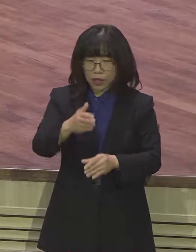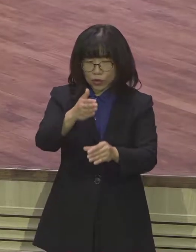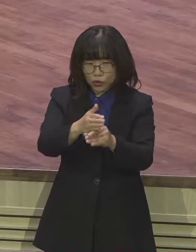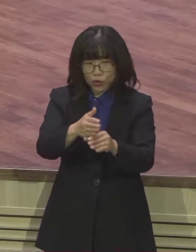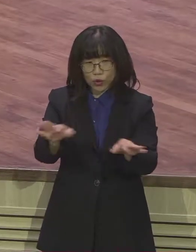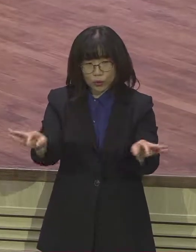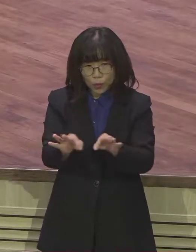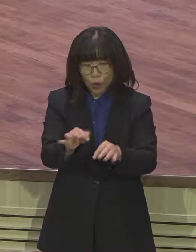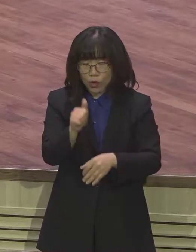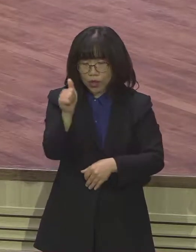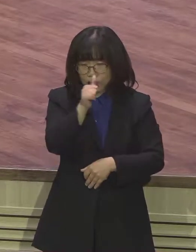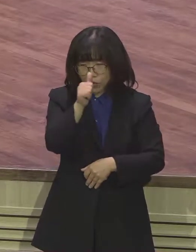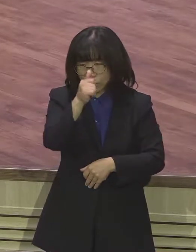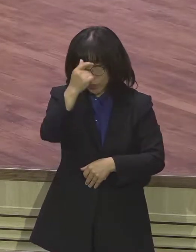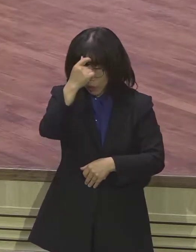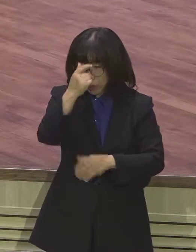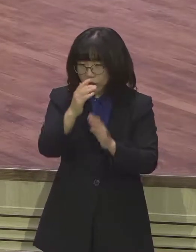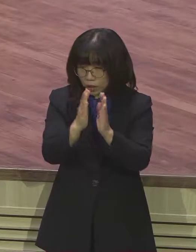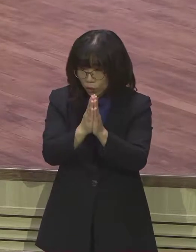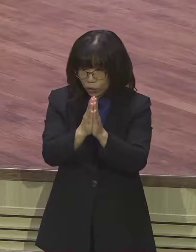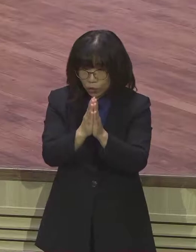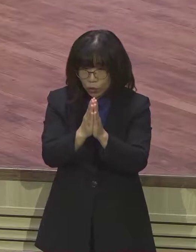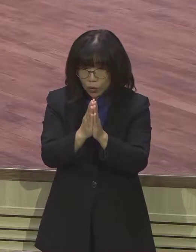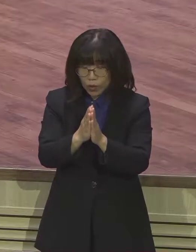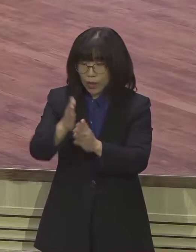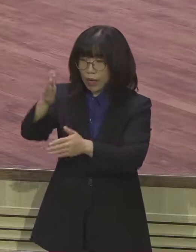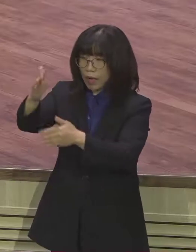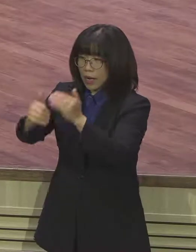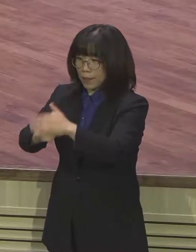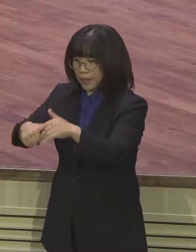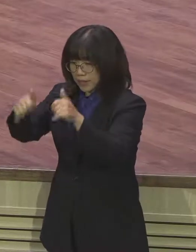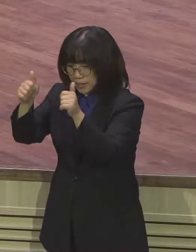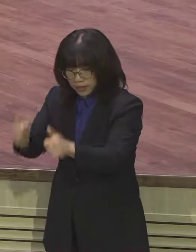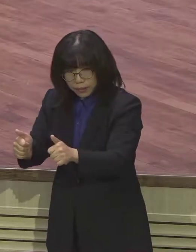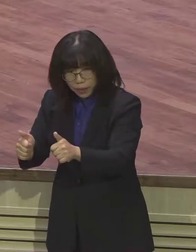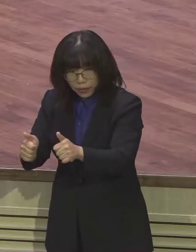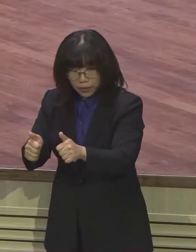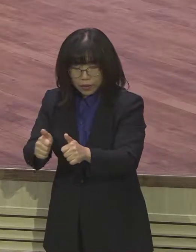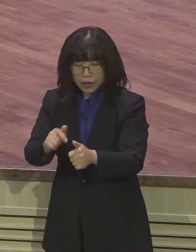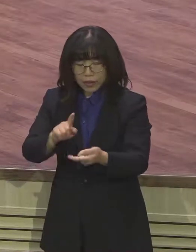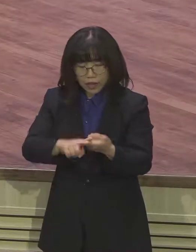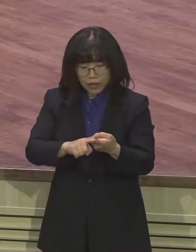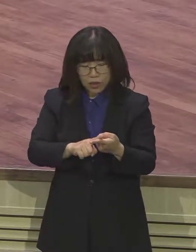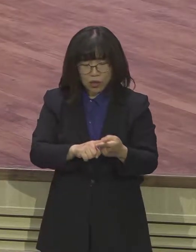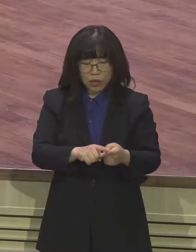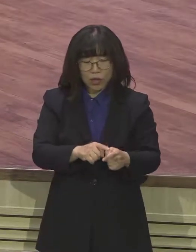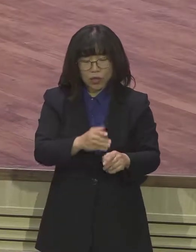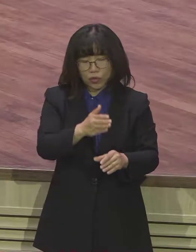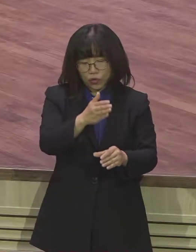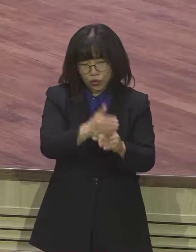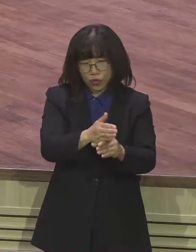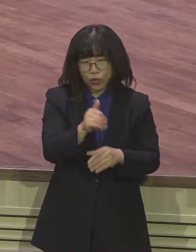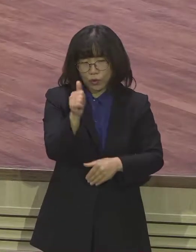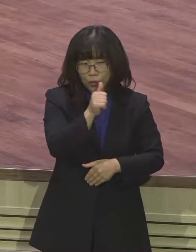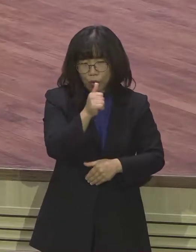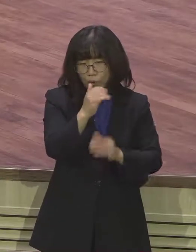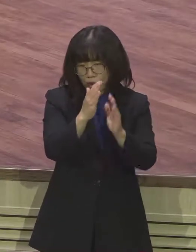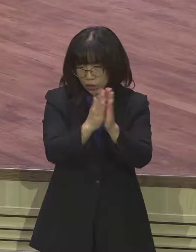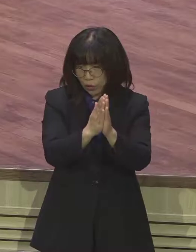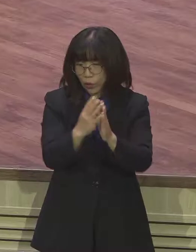하나님의 정의를 외치고 심판을 외쳤던 굉장히 딱딱한 선지자로 기억하고 있지만 그는 이스라엘의 아픔을 끌어안고 정말